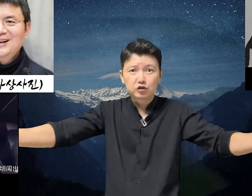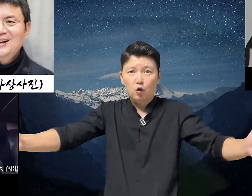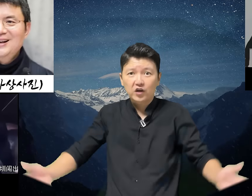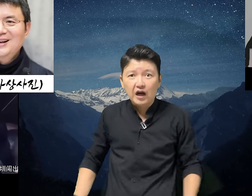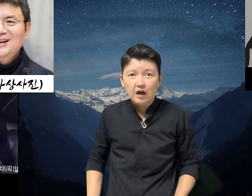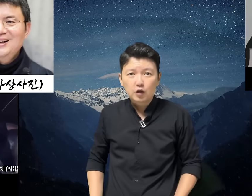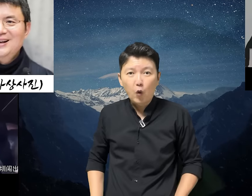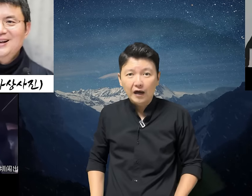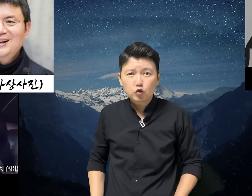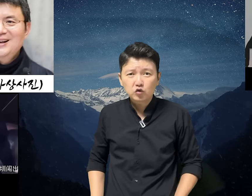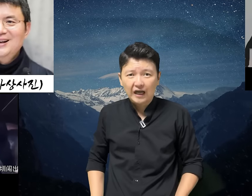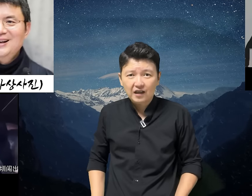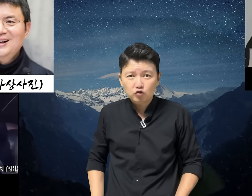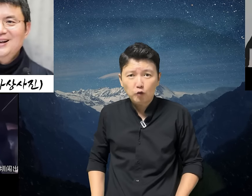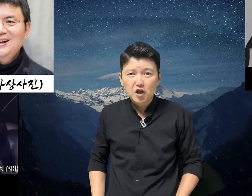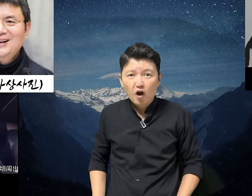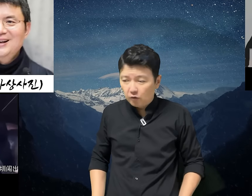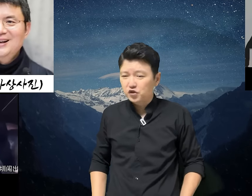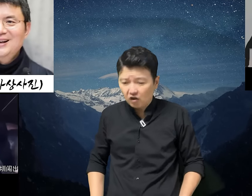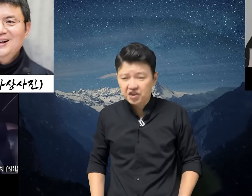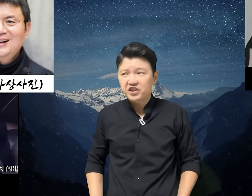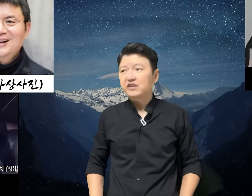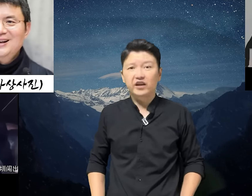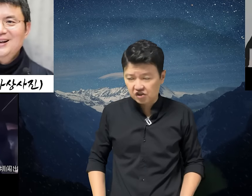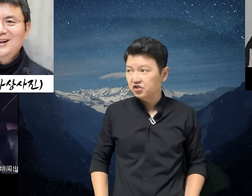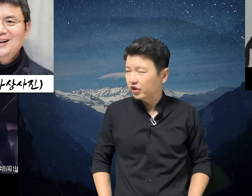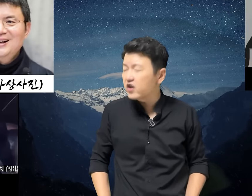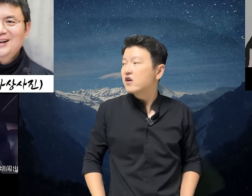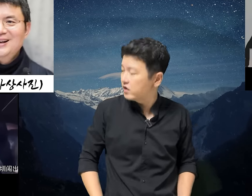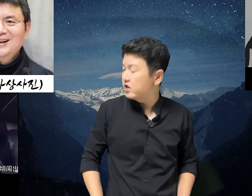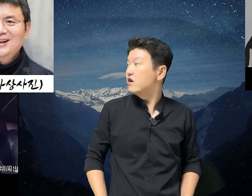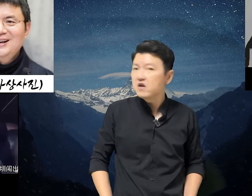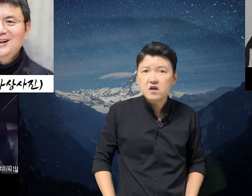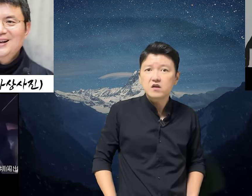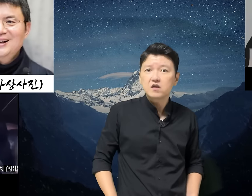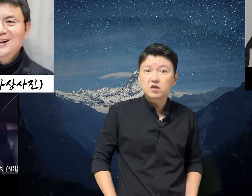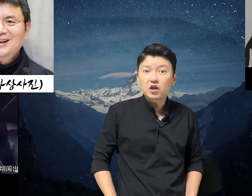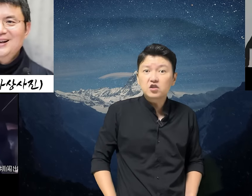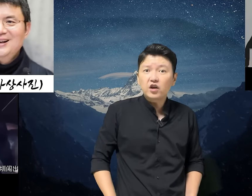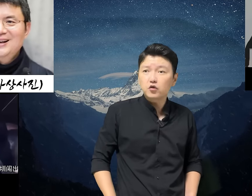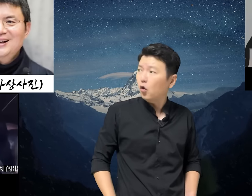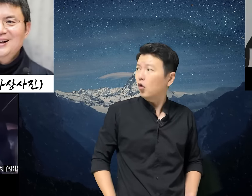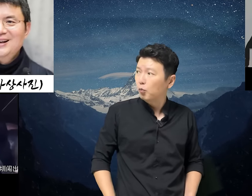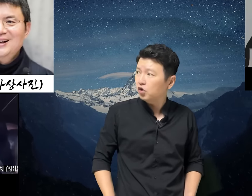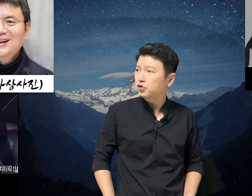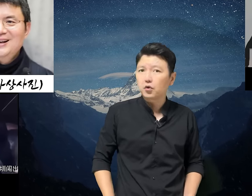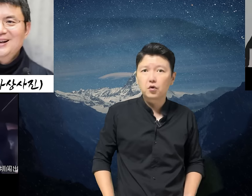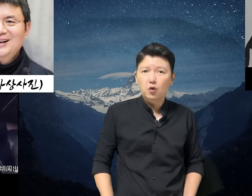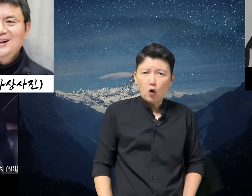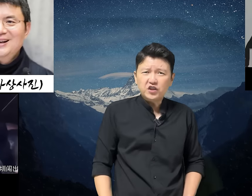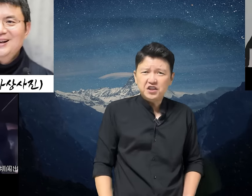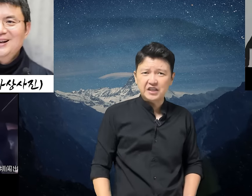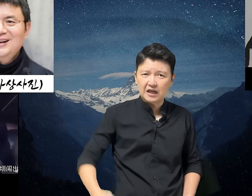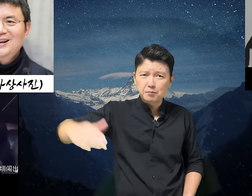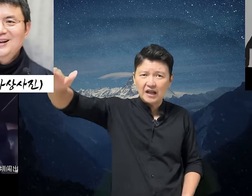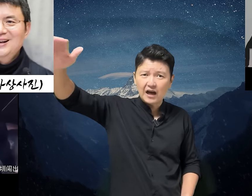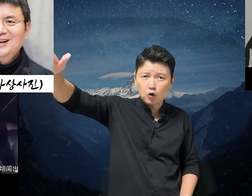들어올까? 그 왕퉁다라는 놈은 엄청 기대를 했었는데 근데 근데 요거 뭐죠? 요 기타 그만하고